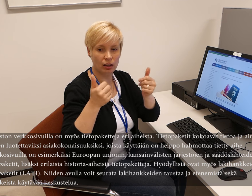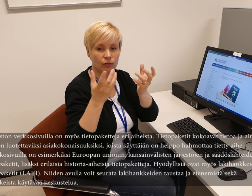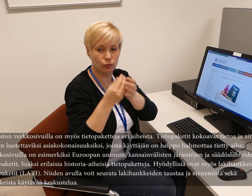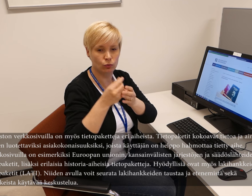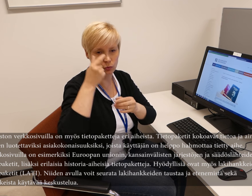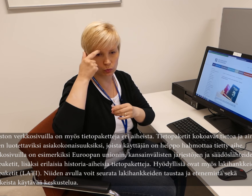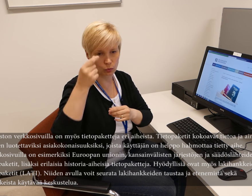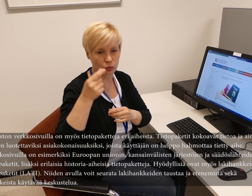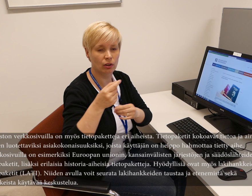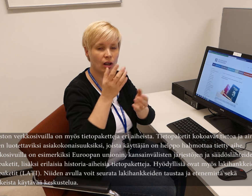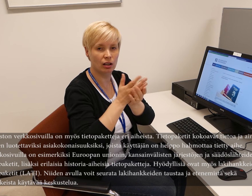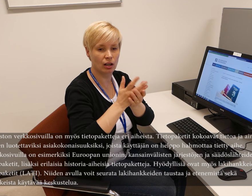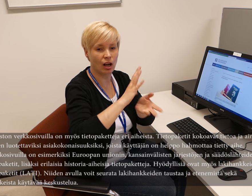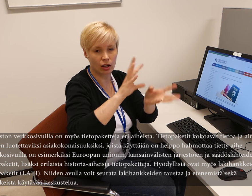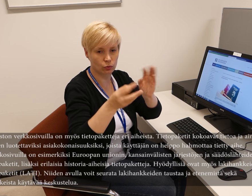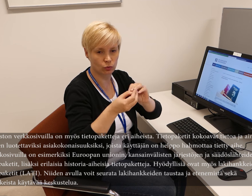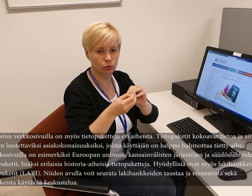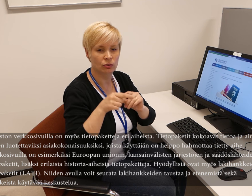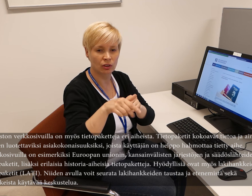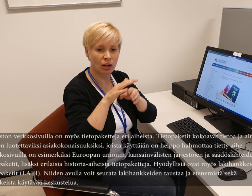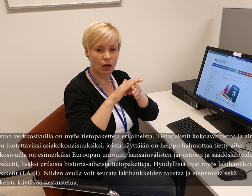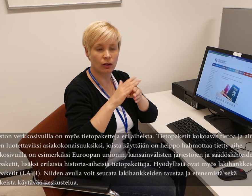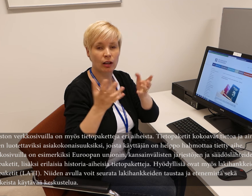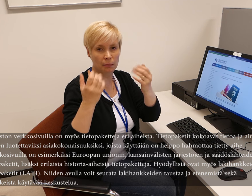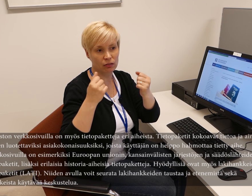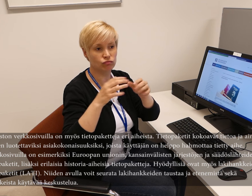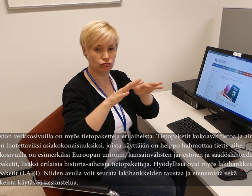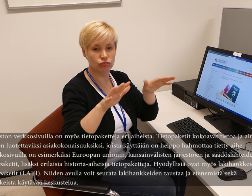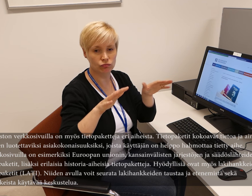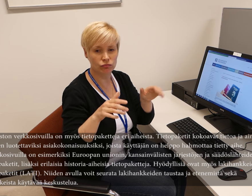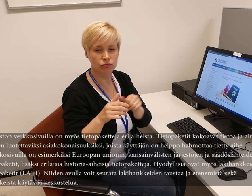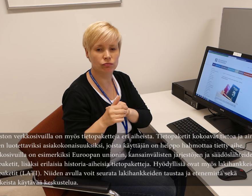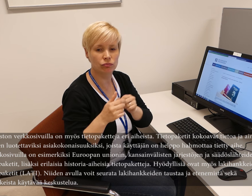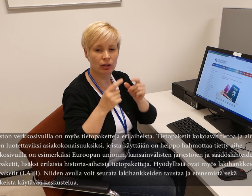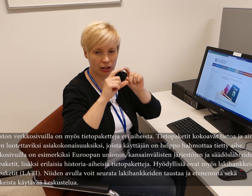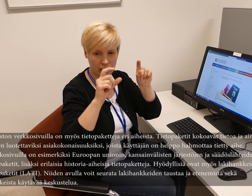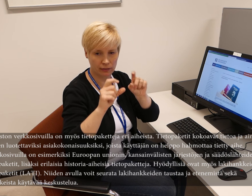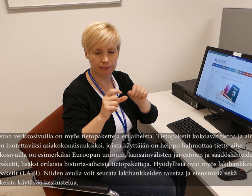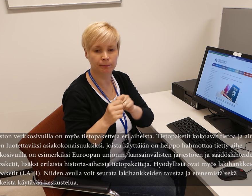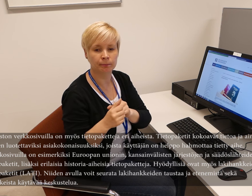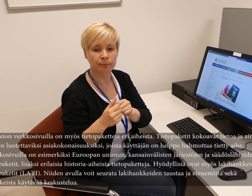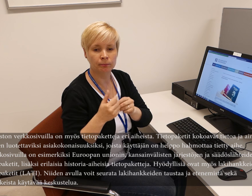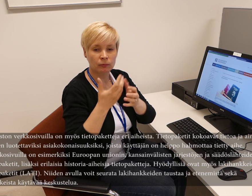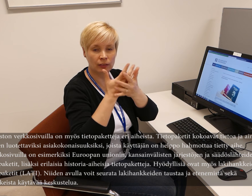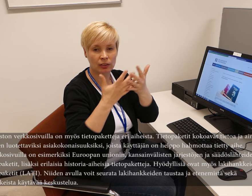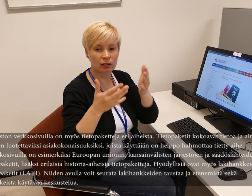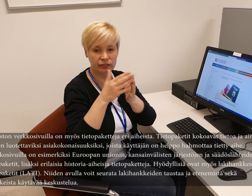aineistoja yhteen luotettaviksi asiakokonaisuuksiksi, joista käyttäjän on helppo hahmottaa tietty aihe.